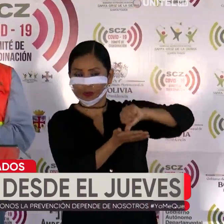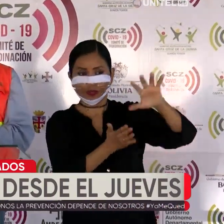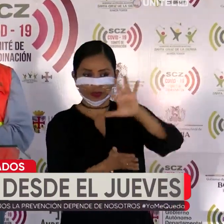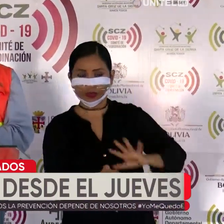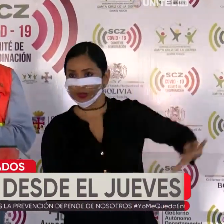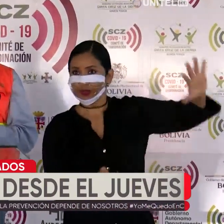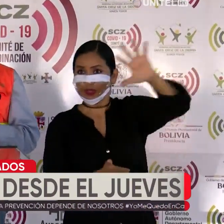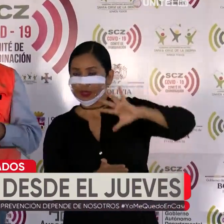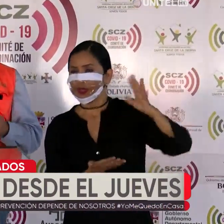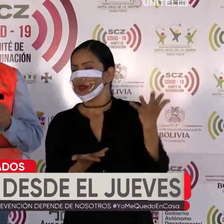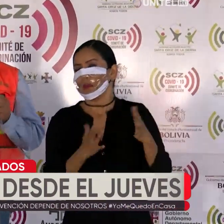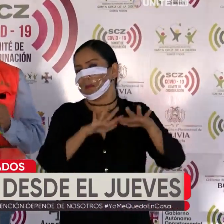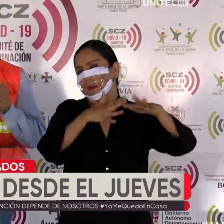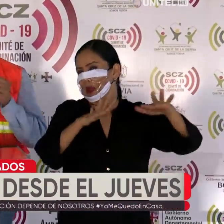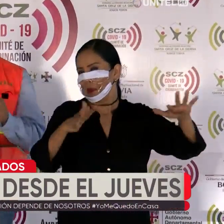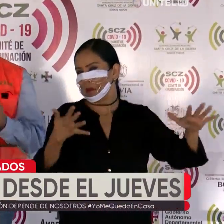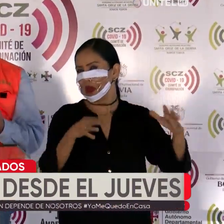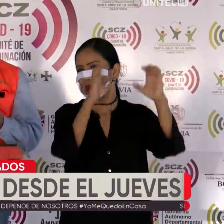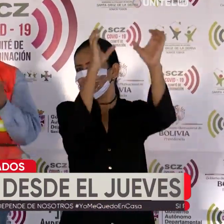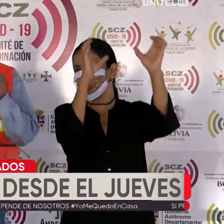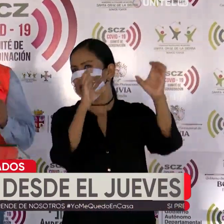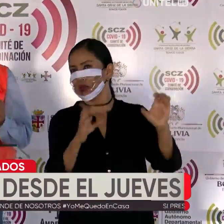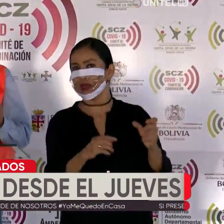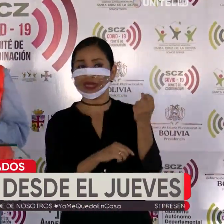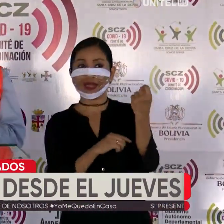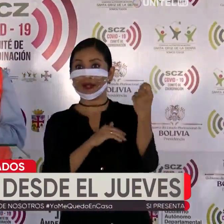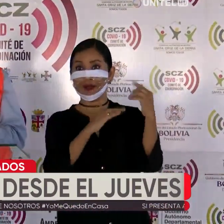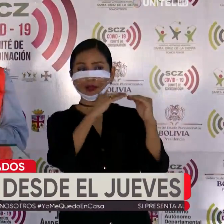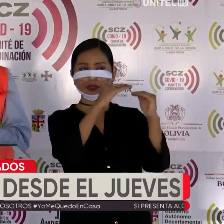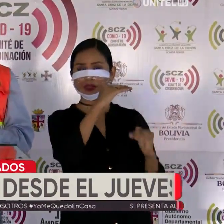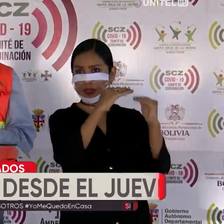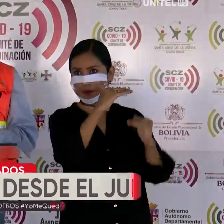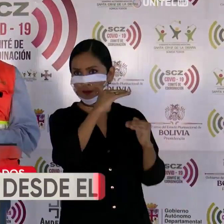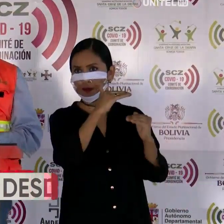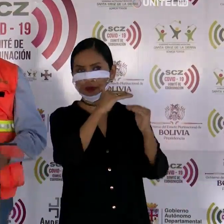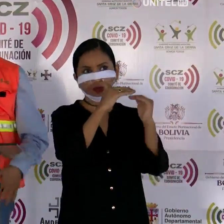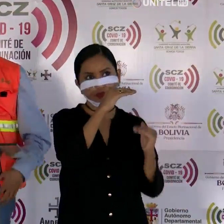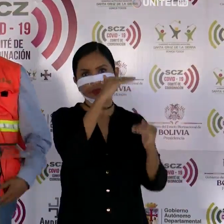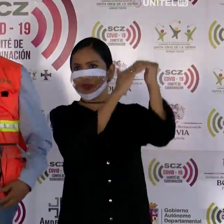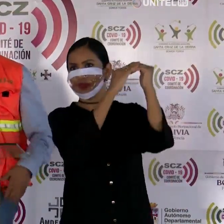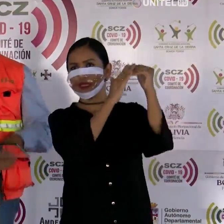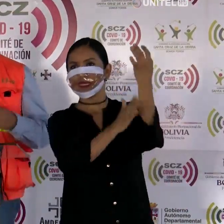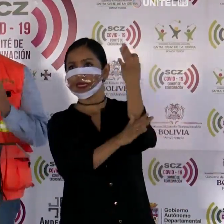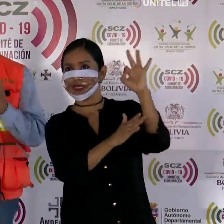Cruz Capital, vamos a tener temperaturas 11 la mínima y 19 la máxima. Gracias.